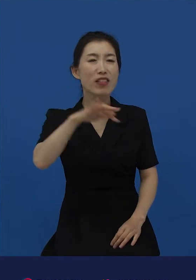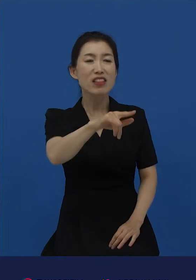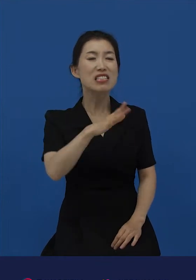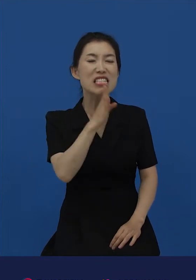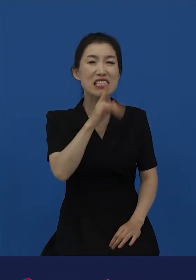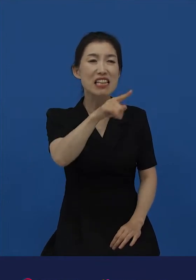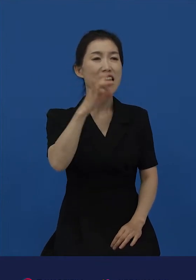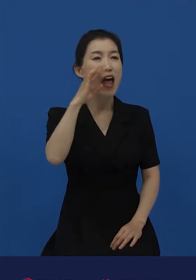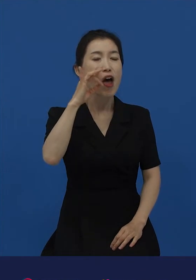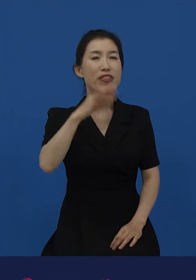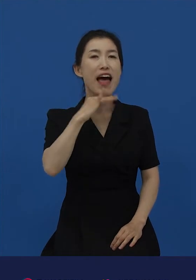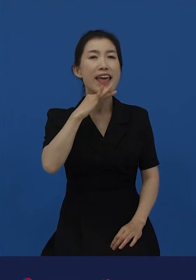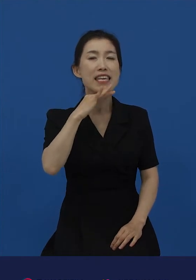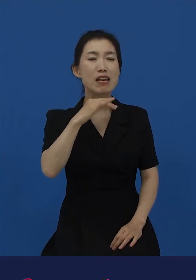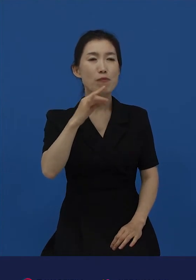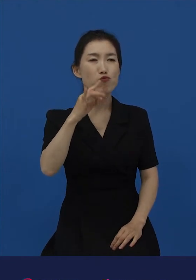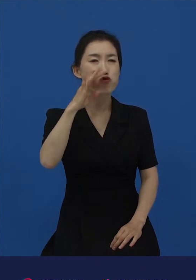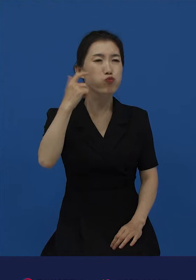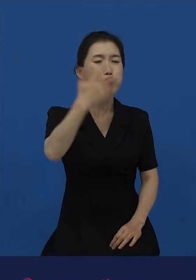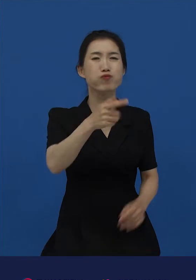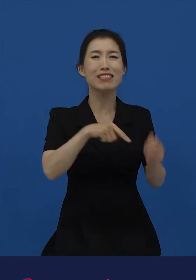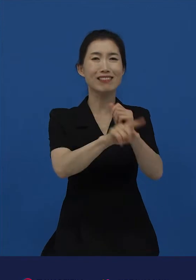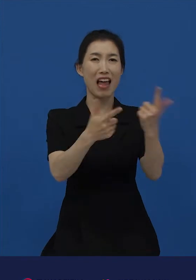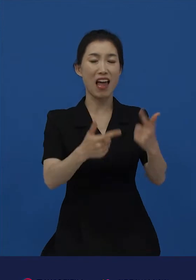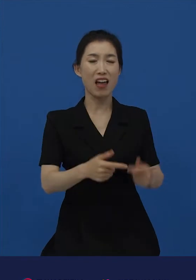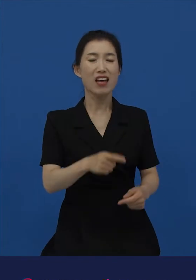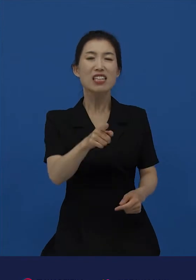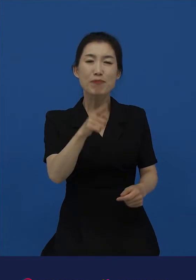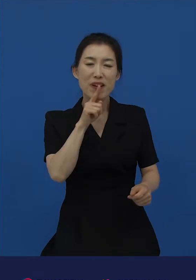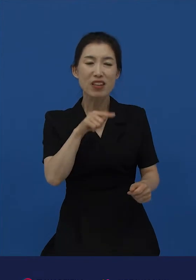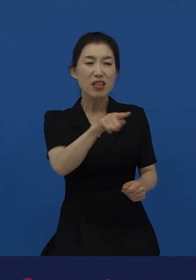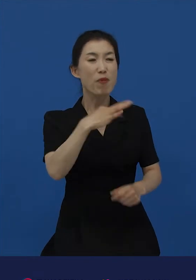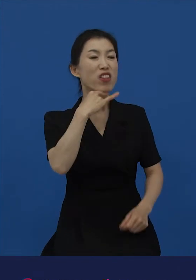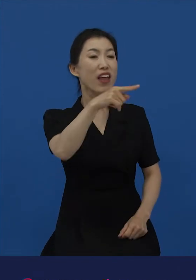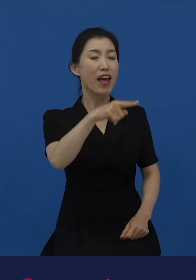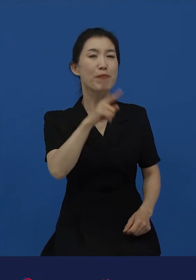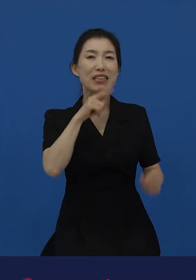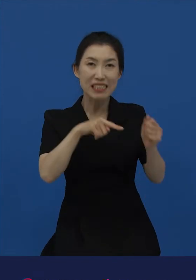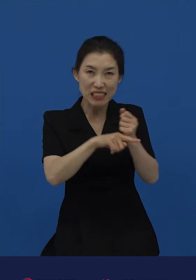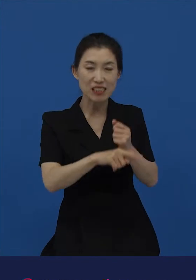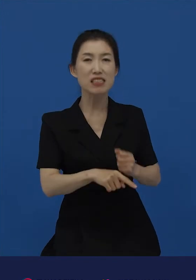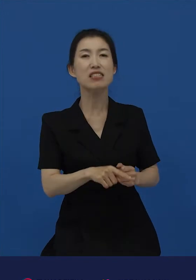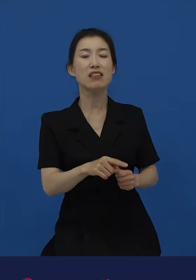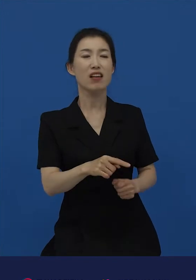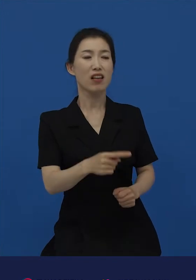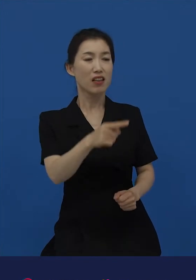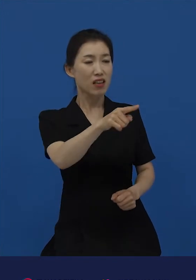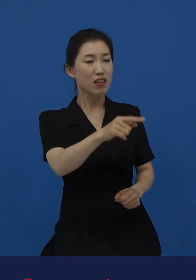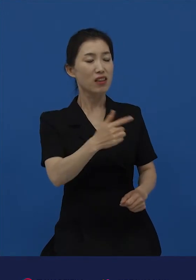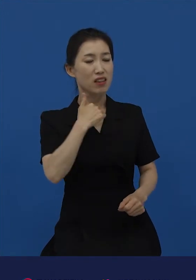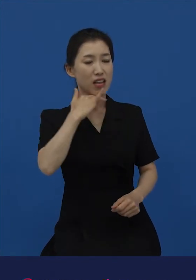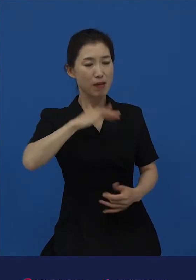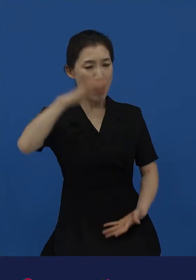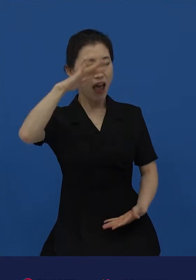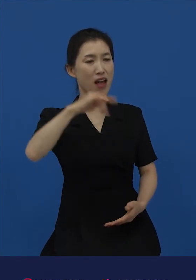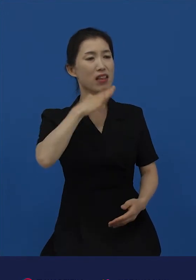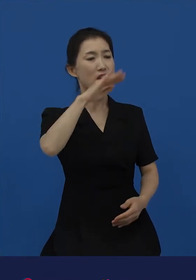내가 너보다 어른인데 윗사람인데 어디서 윗사람 앞에서 까불고 난리야? 이런 말을 대신하는